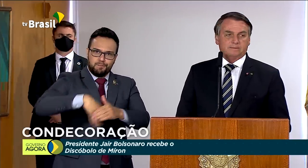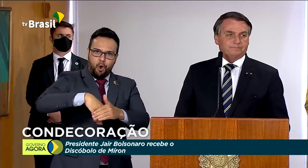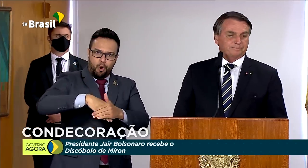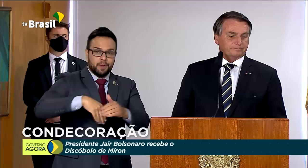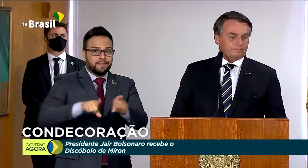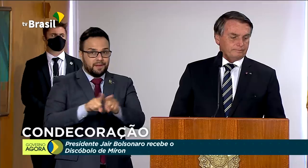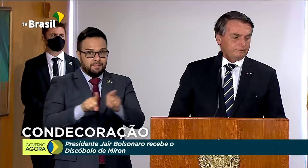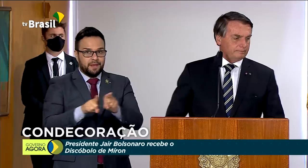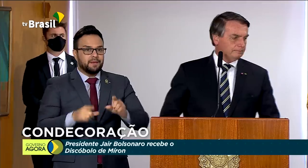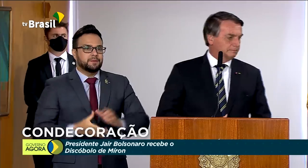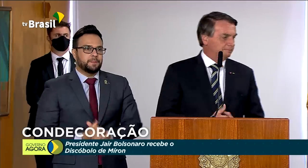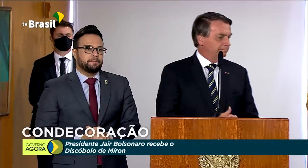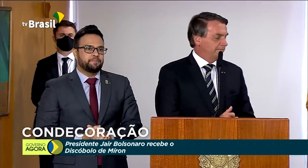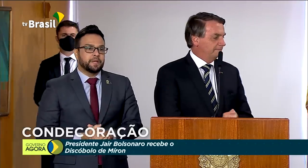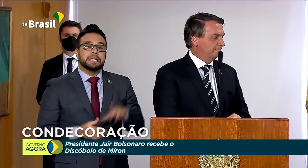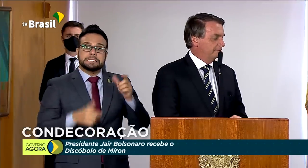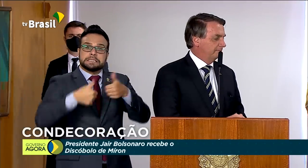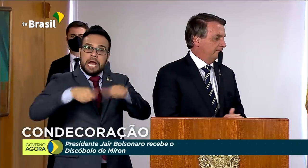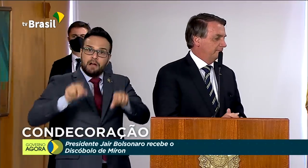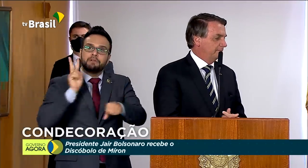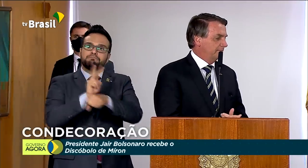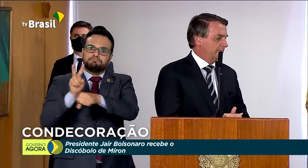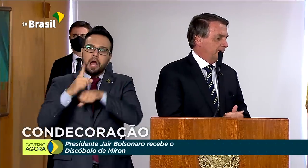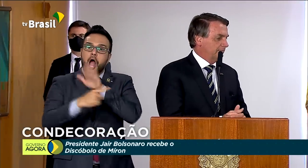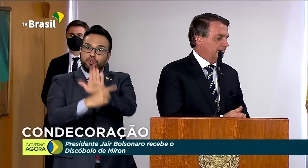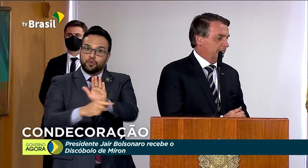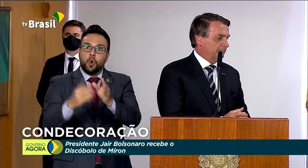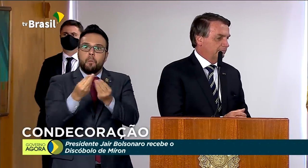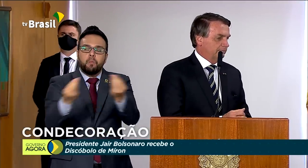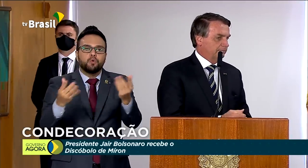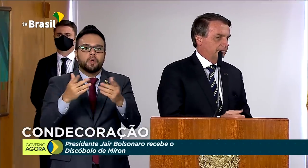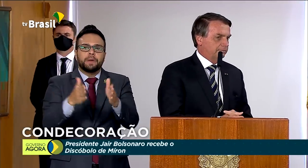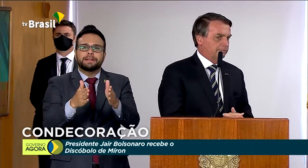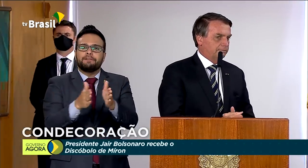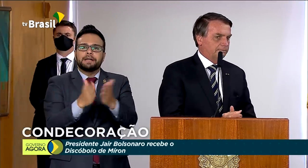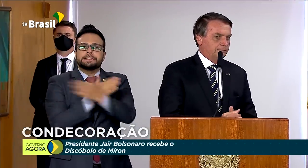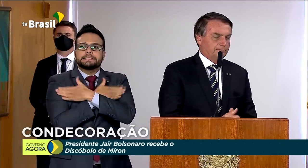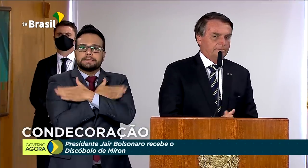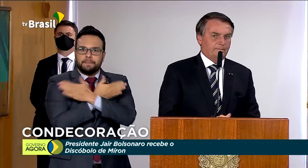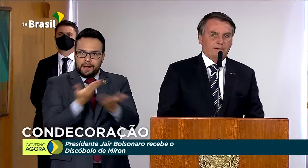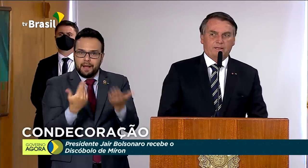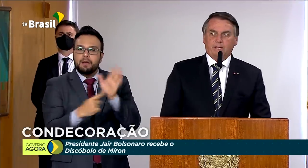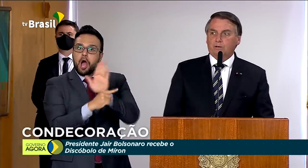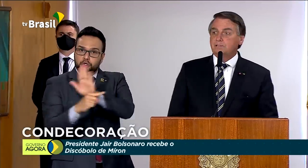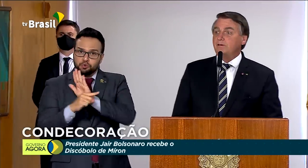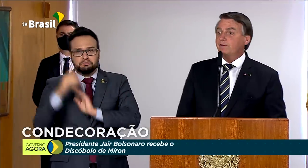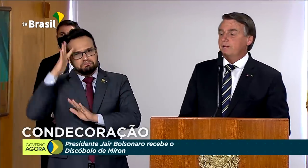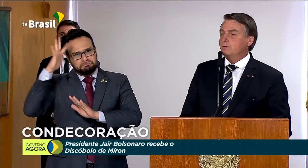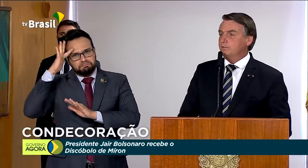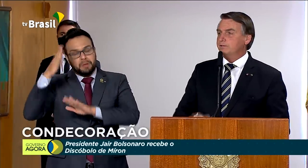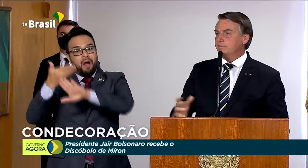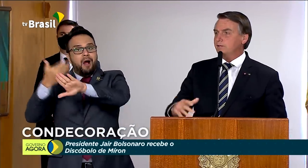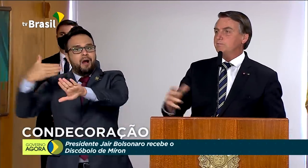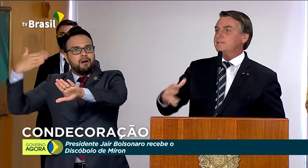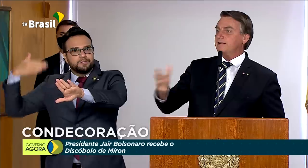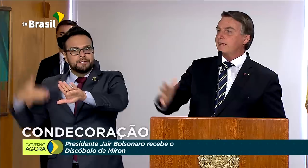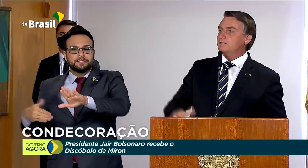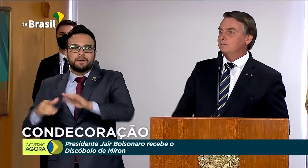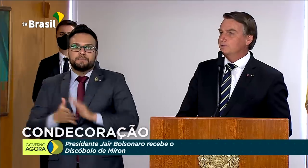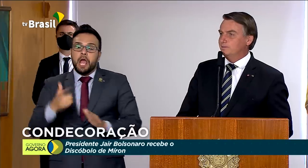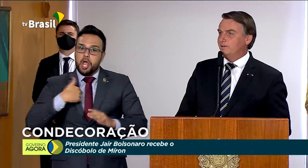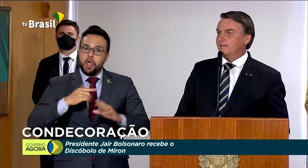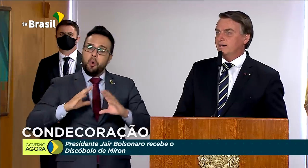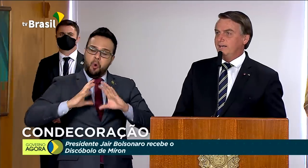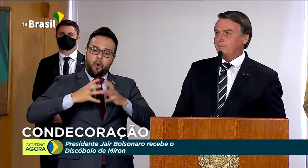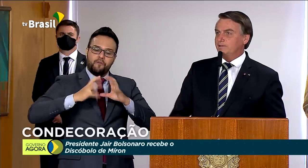tive a felicidade de conviver com os